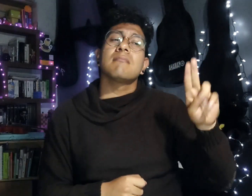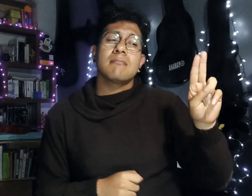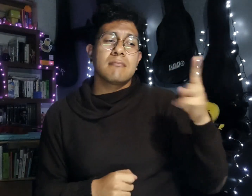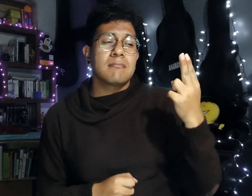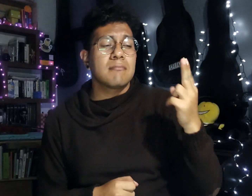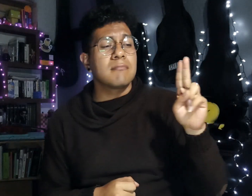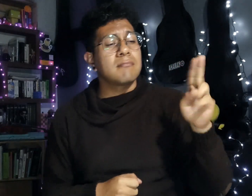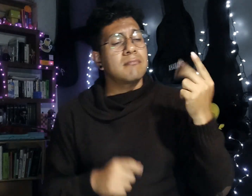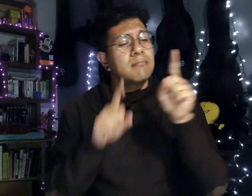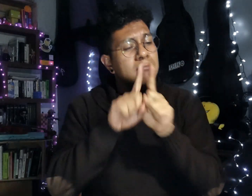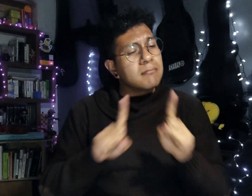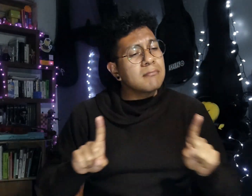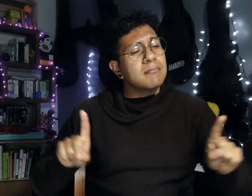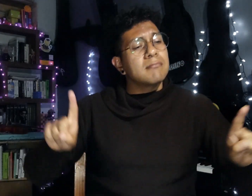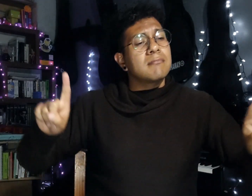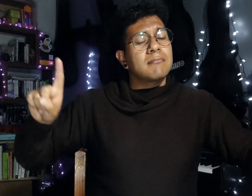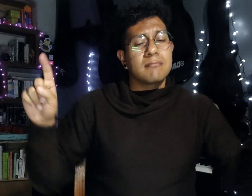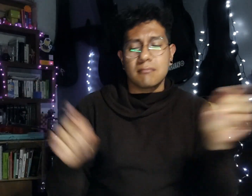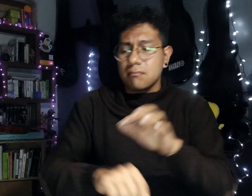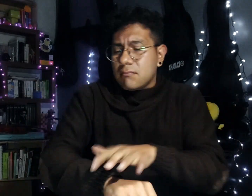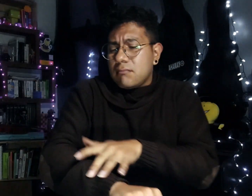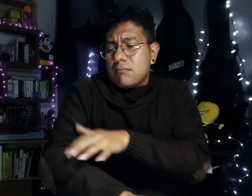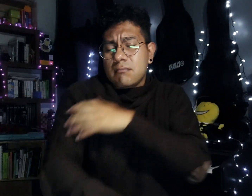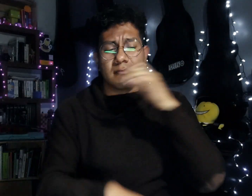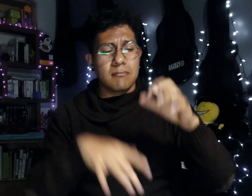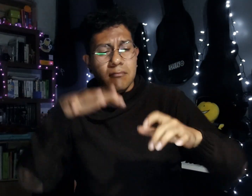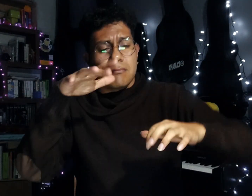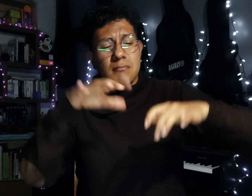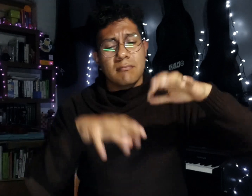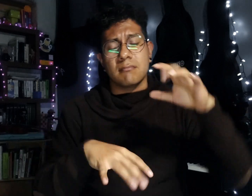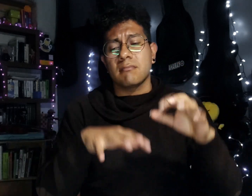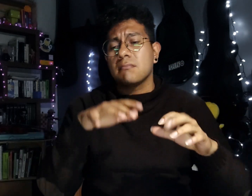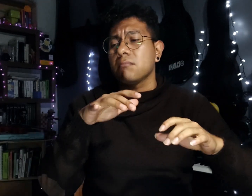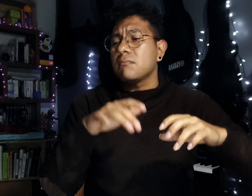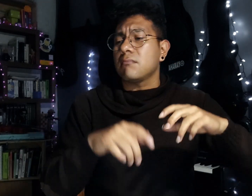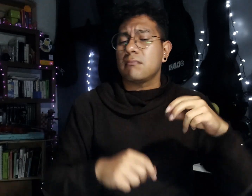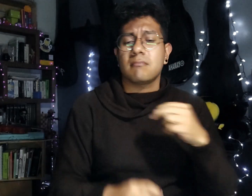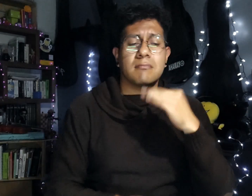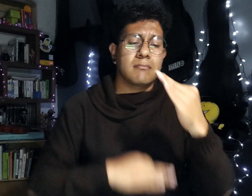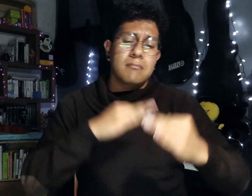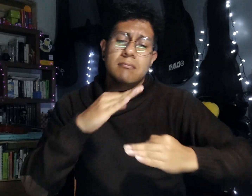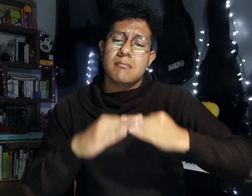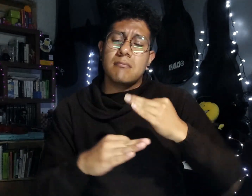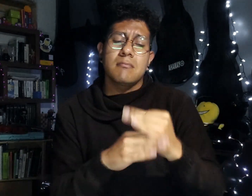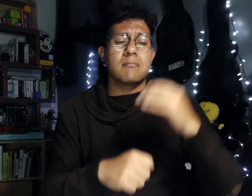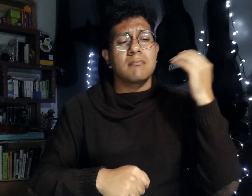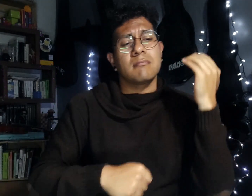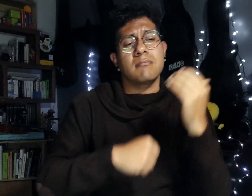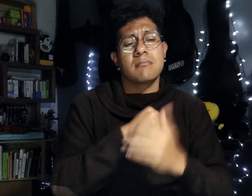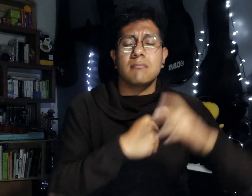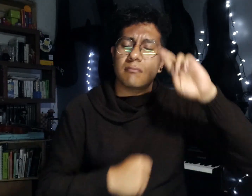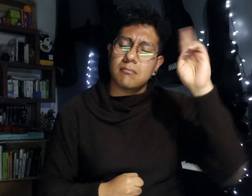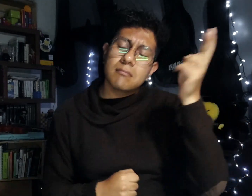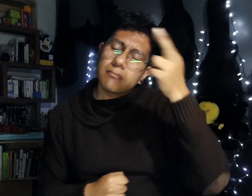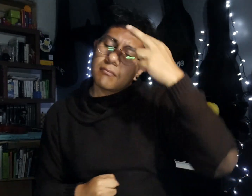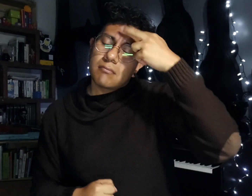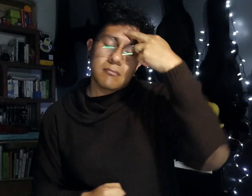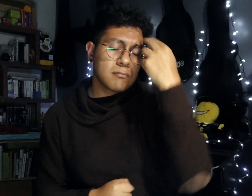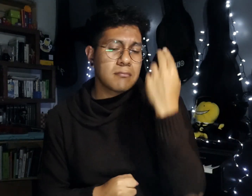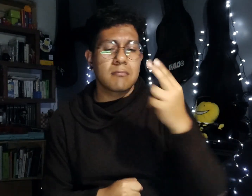Noviembre sin ti es sentir que la lluvia Me dice llorando que todo acabó Noviembre